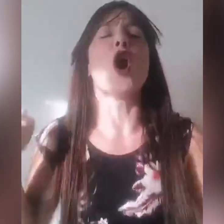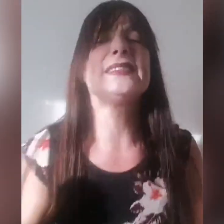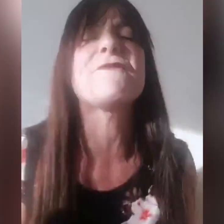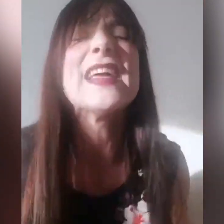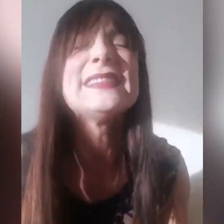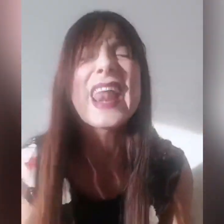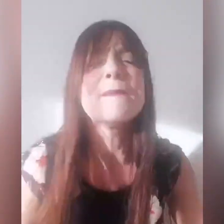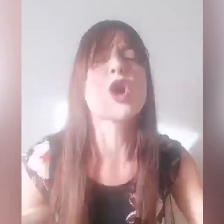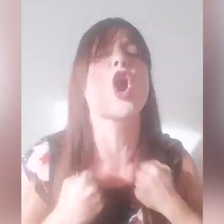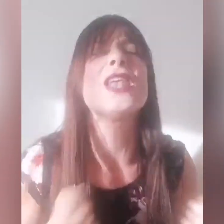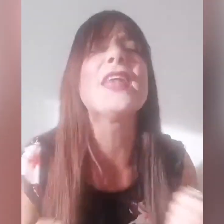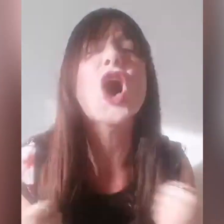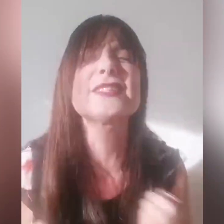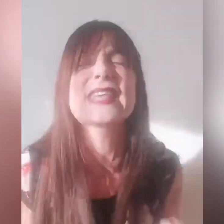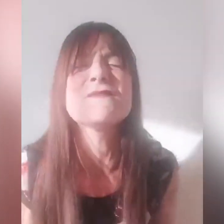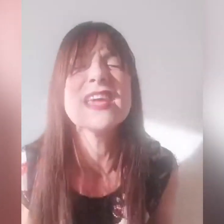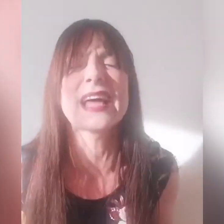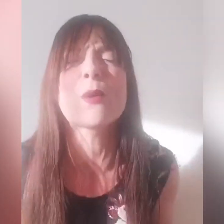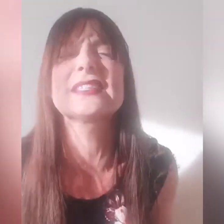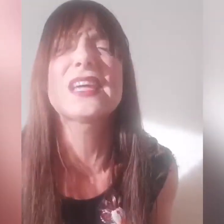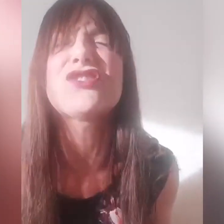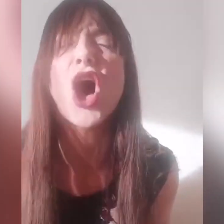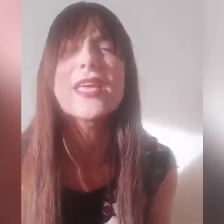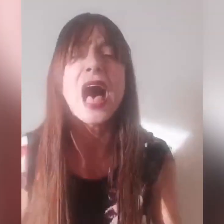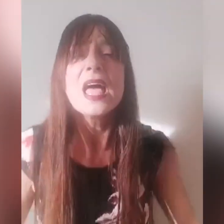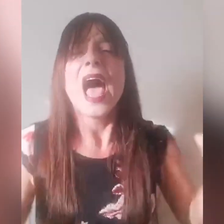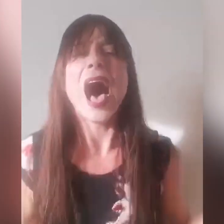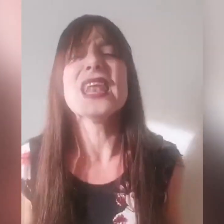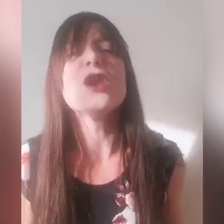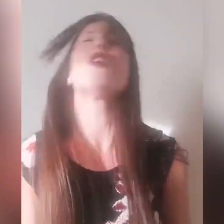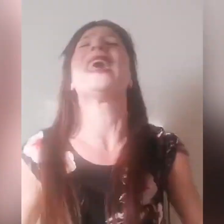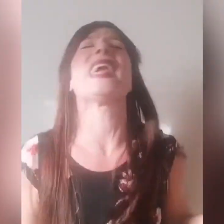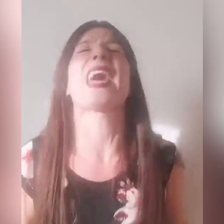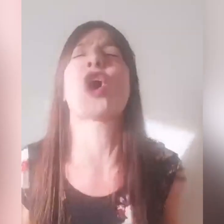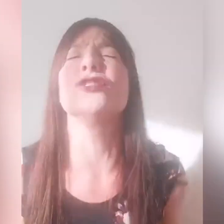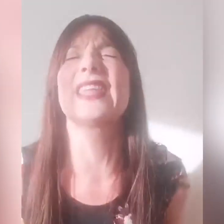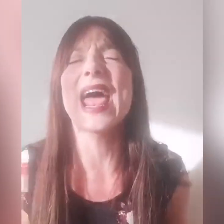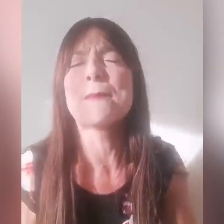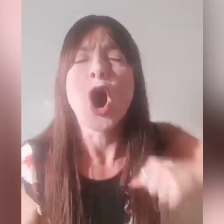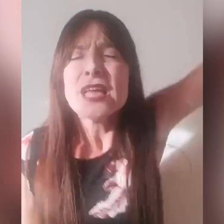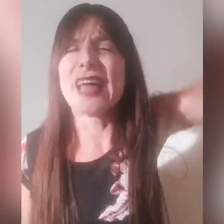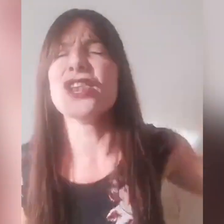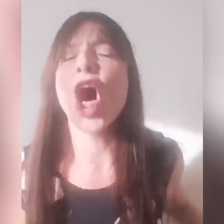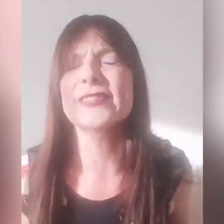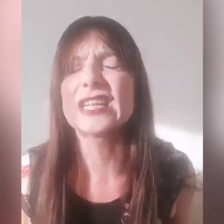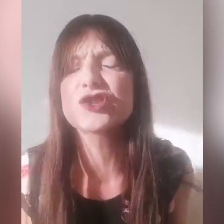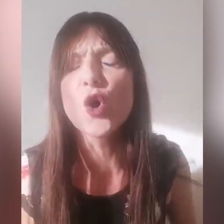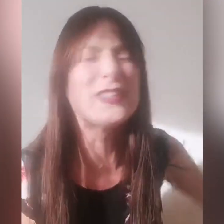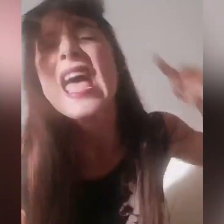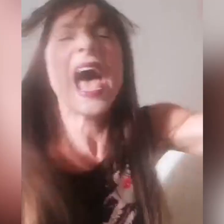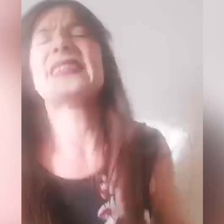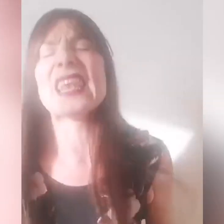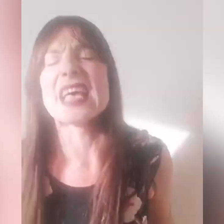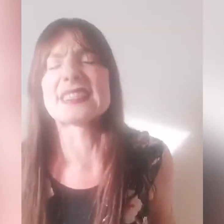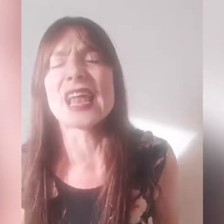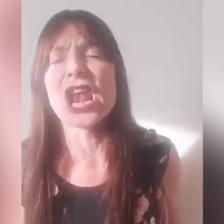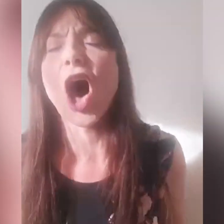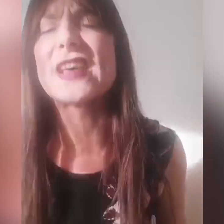Noi difenderemo con la nostra vita questa gioia! Alleluia! la racconteremo dall'Ord al Sud e dall'Est all'Ovest,